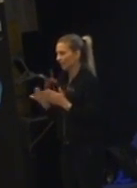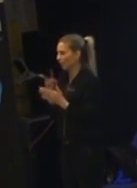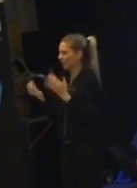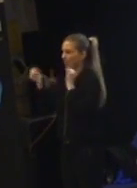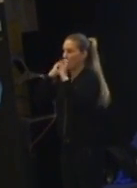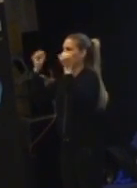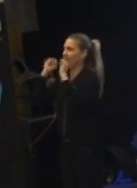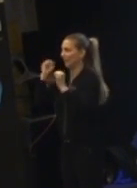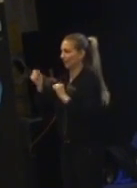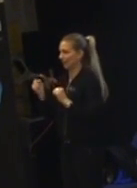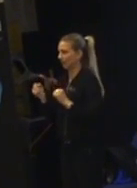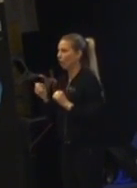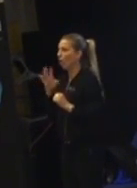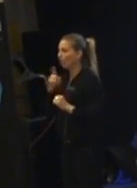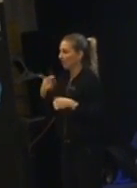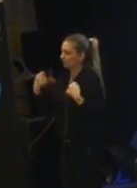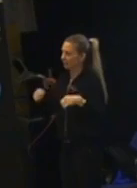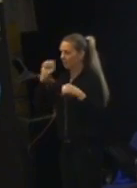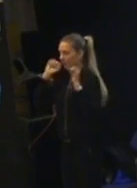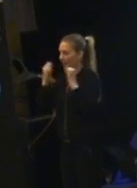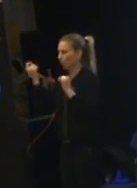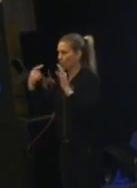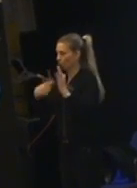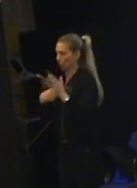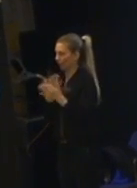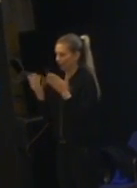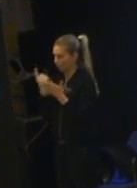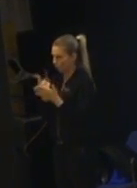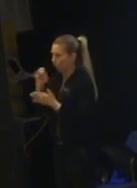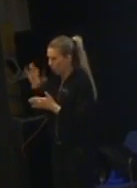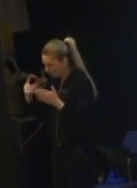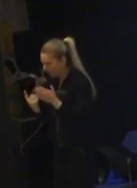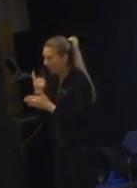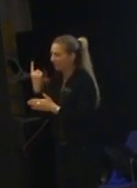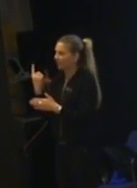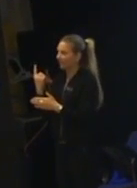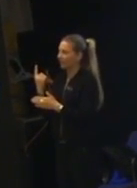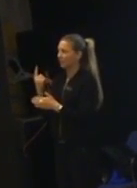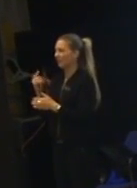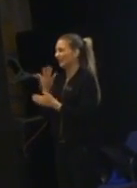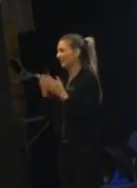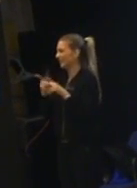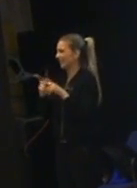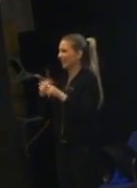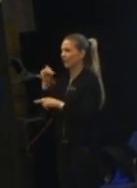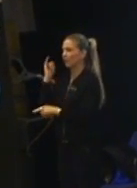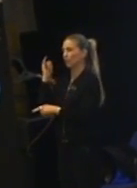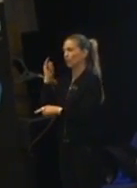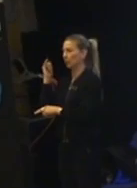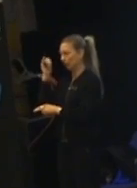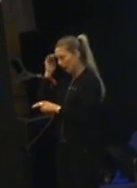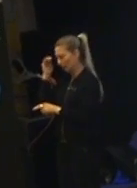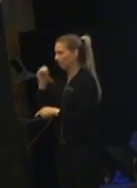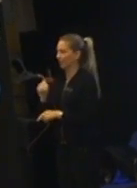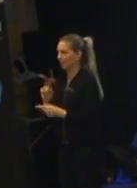mammor och pappor. Och skulle ni ha råkat ha panik någon gång. För det är inte så konstigt att ni får. Så inga skuldkänslor. För det är ingen idé. Det blir inte barnet